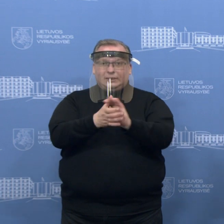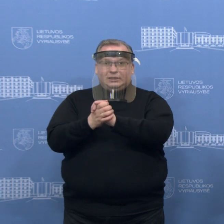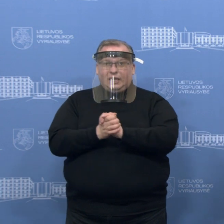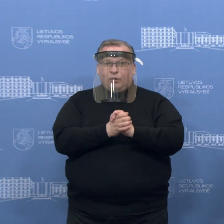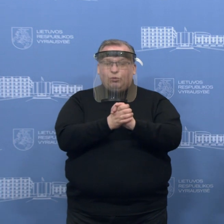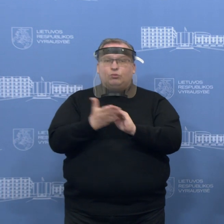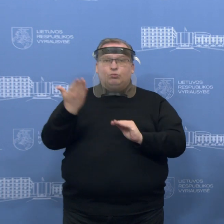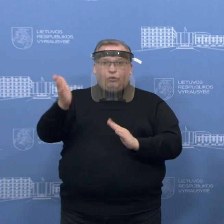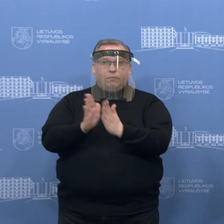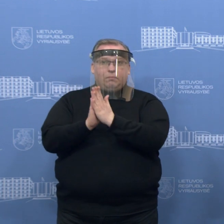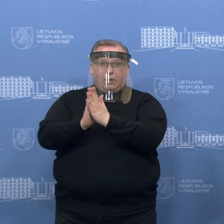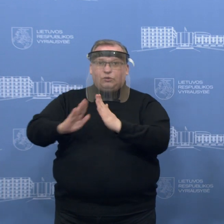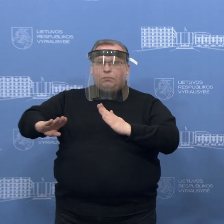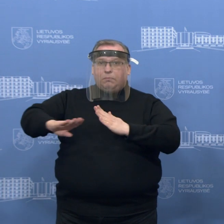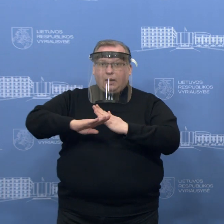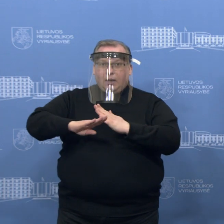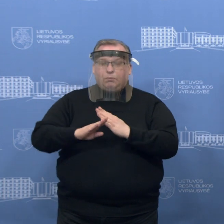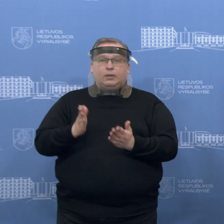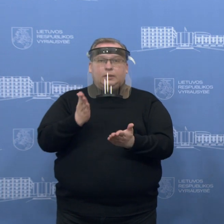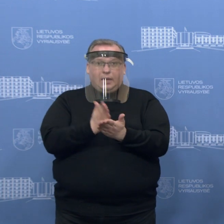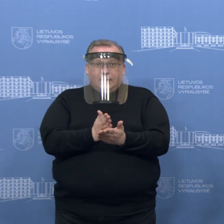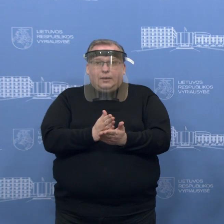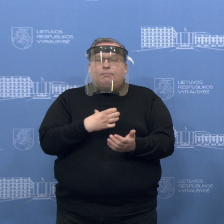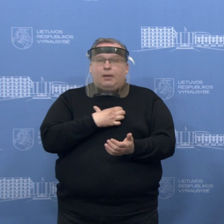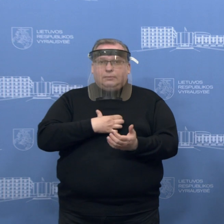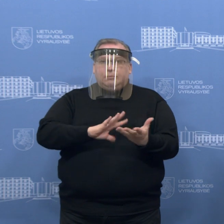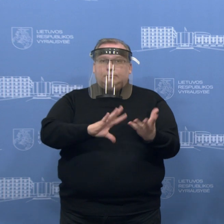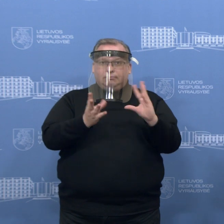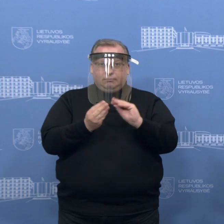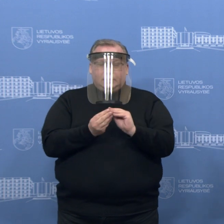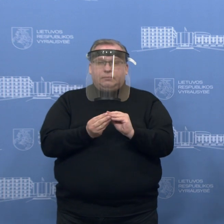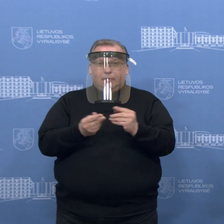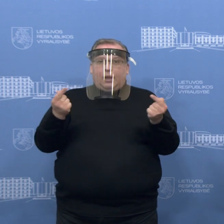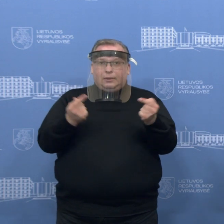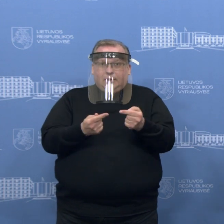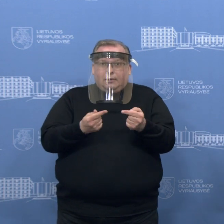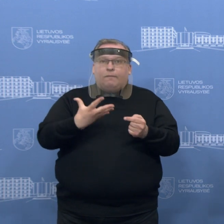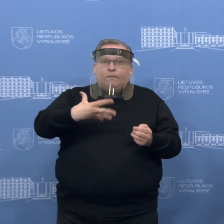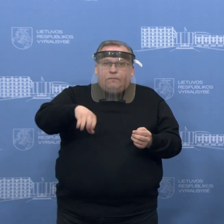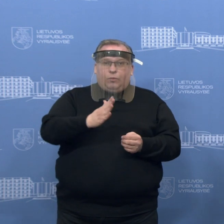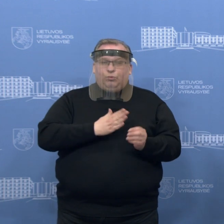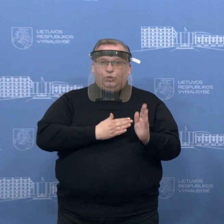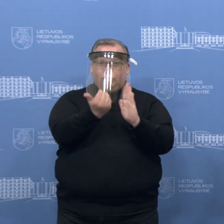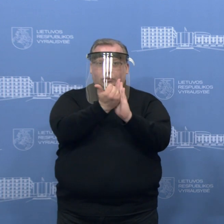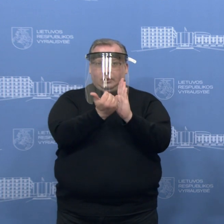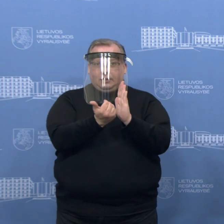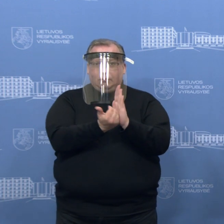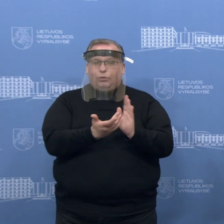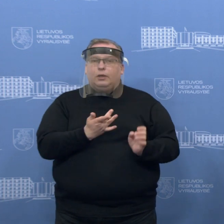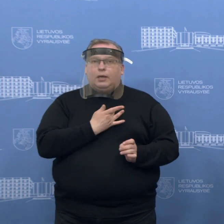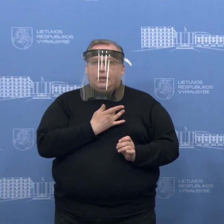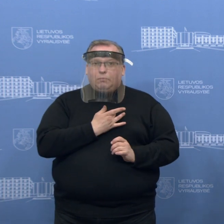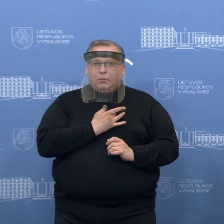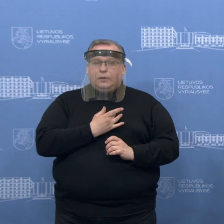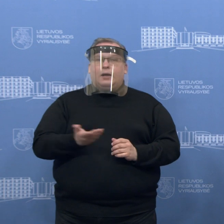sąjungos pasitelkimą, manyčiau, kad tai yra asmenis dalykas ir atitinka visus mūsų įstatymų reikalavimus, kada